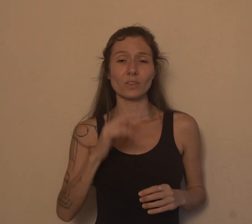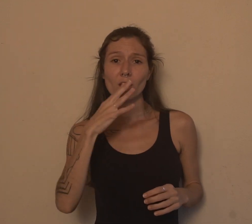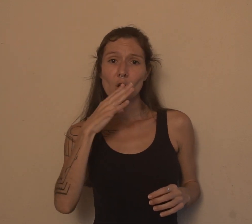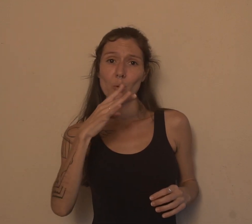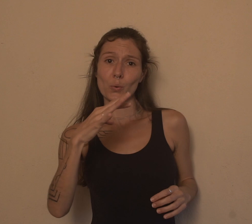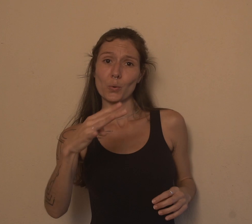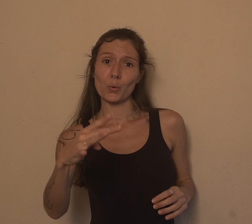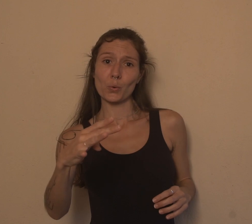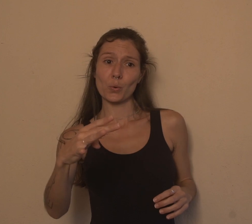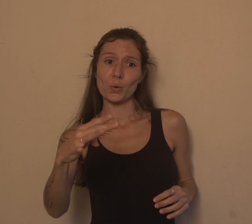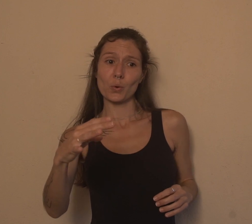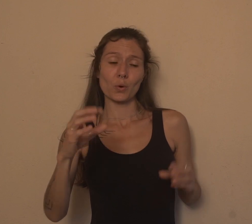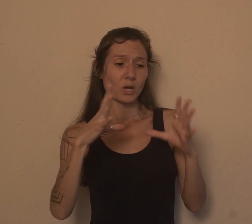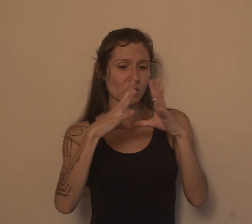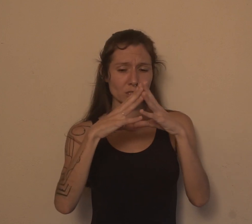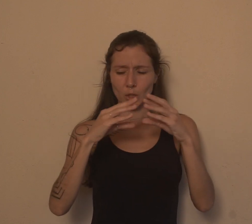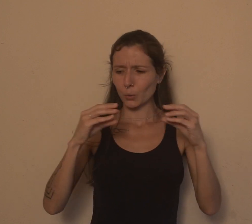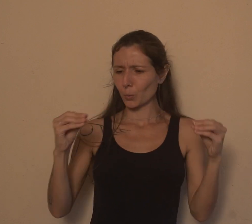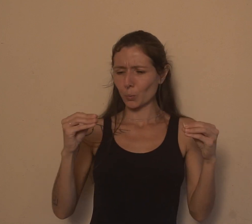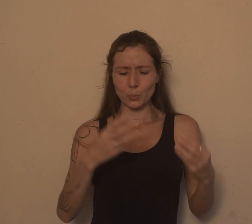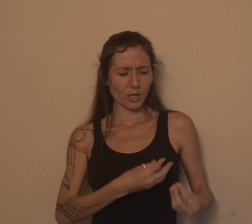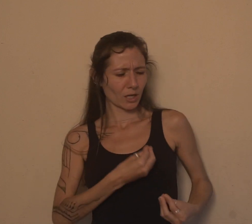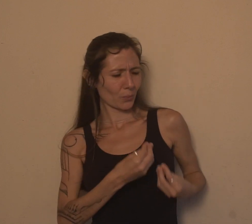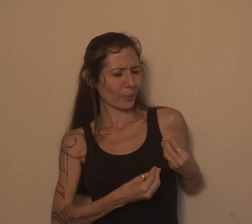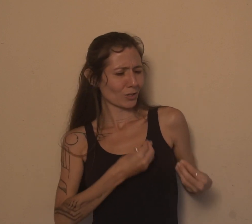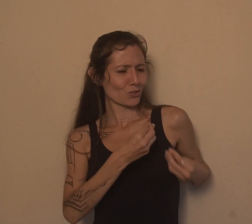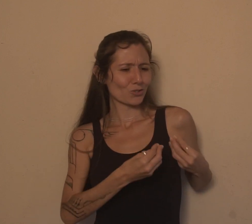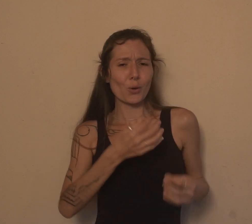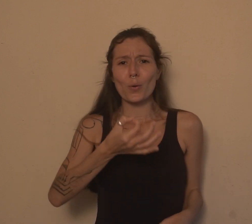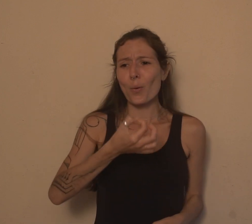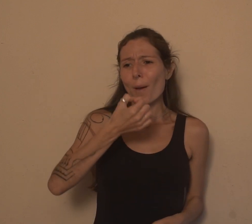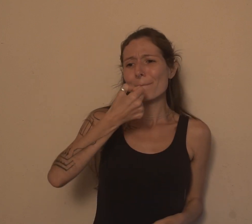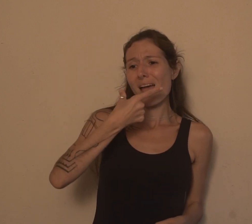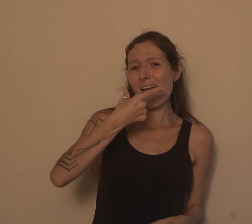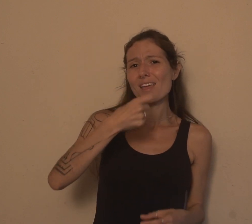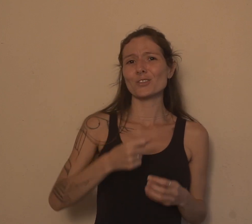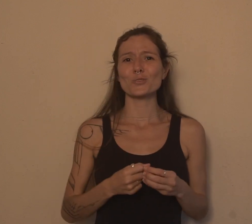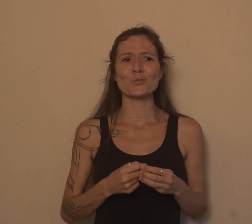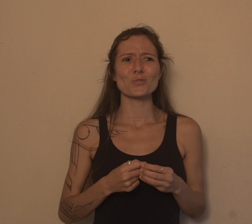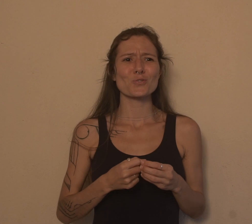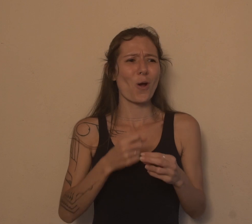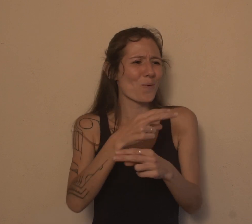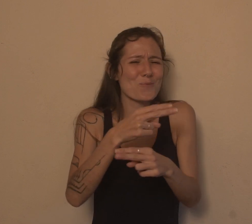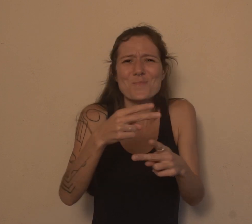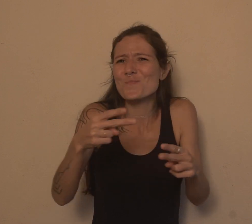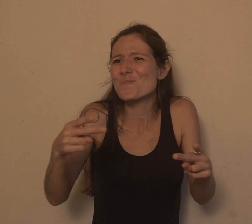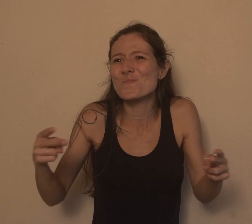tem a da cura, tem da paixão, tem a do remédio, não sei qual que é mais. Tem muita fita, mulher,